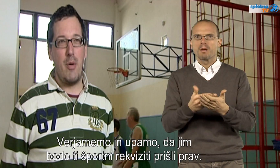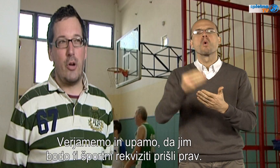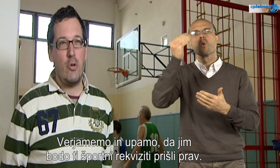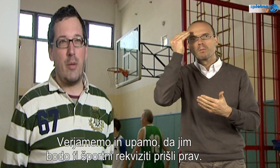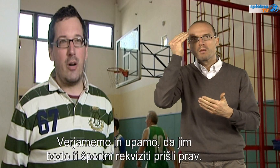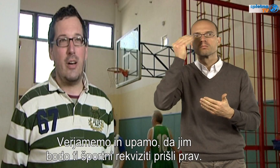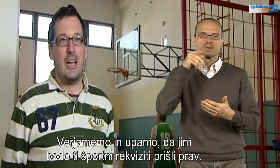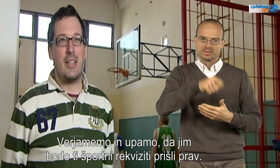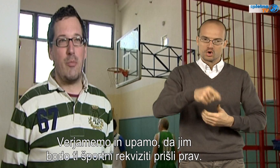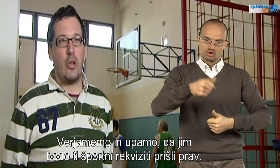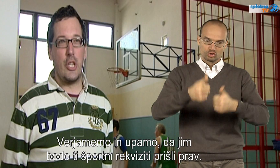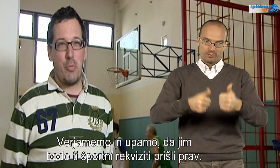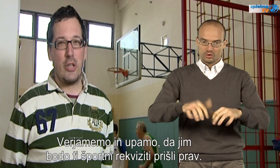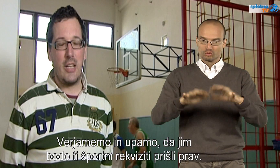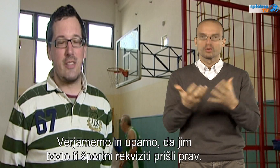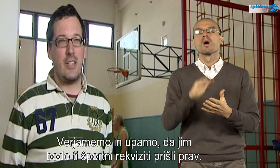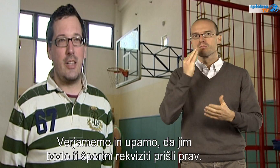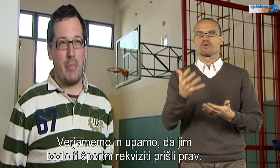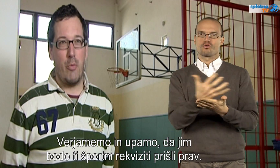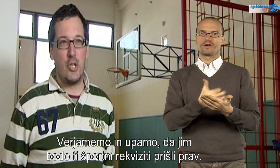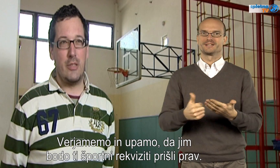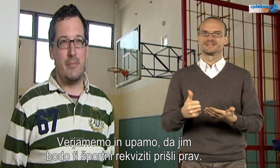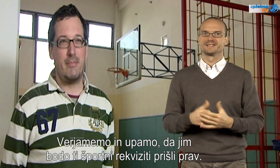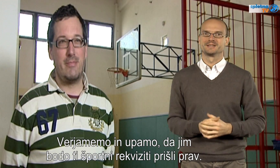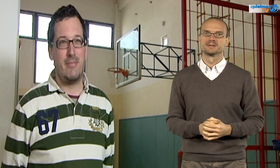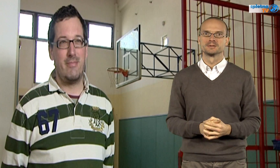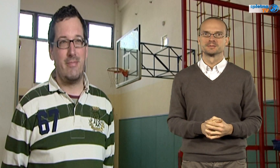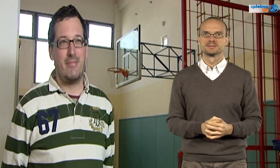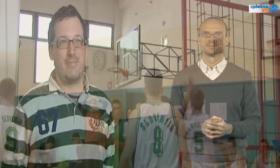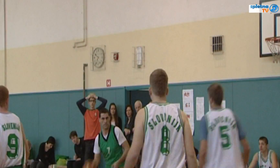varjamemo in upamo, da jim bodo te športni reke zveti prav prišli.